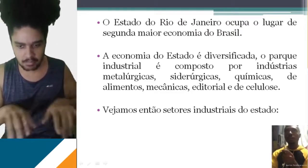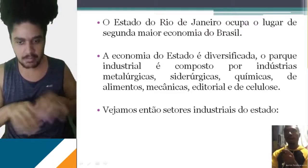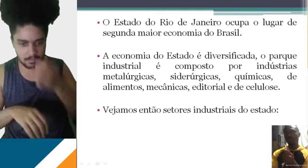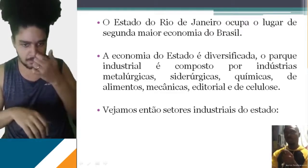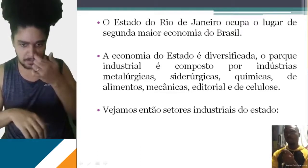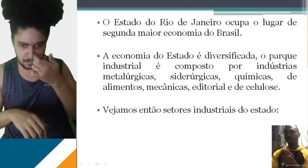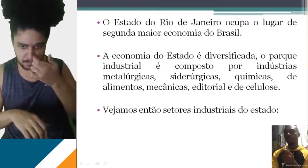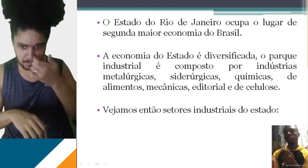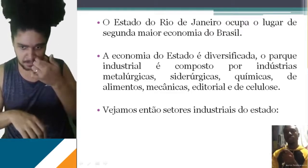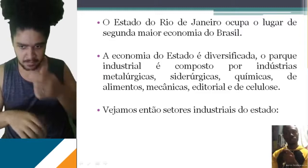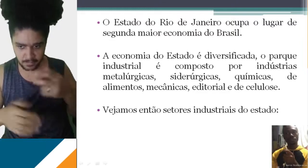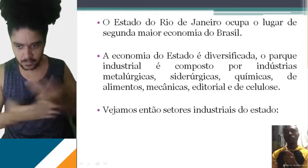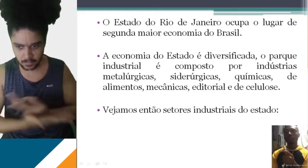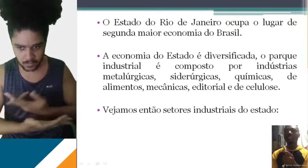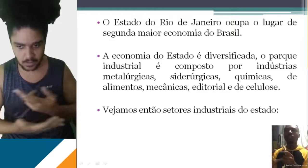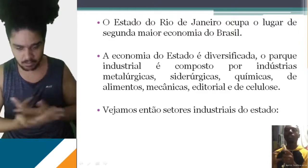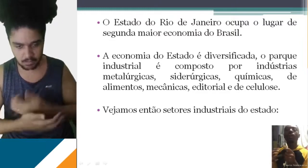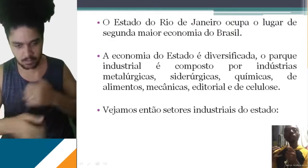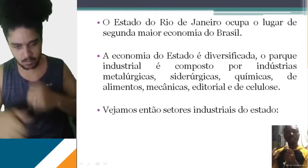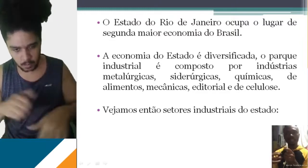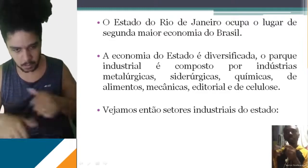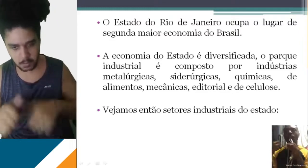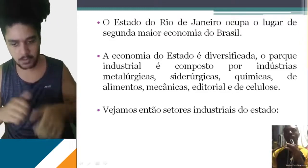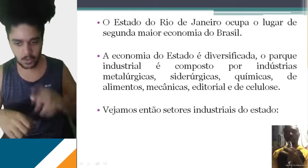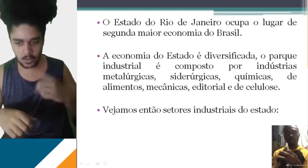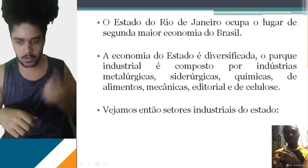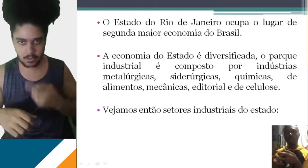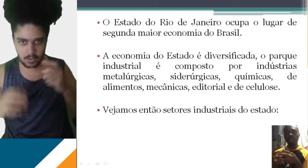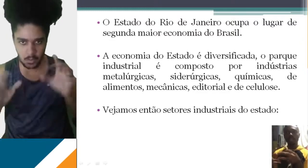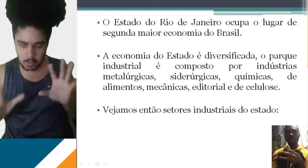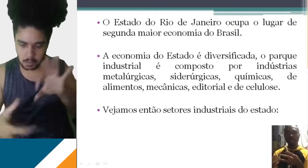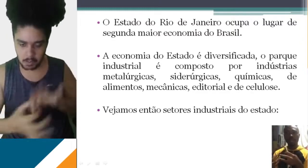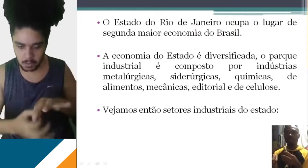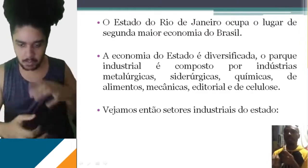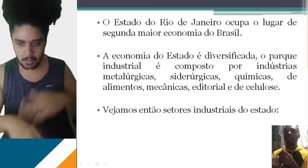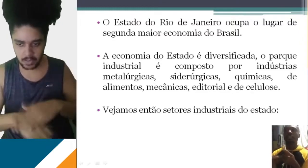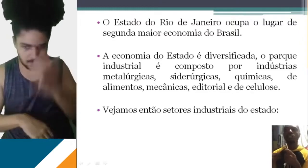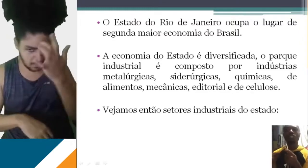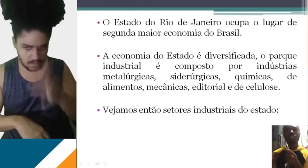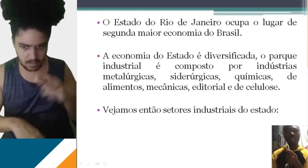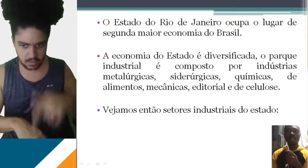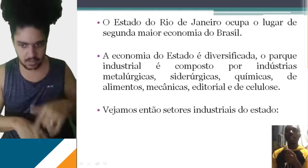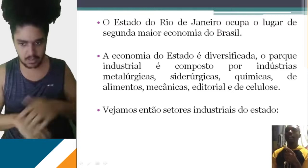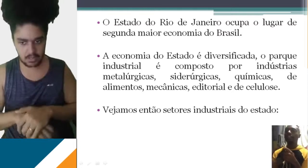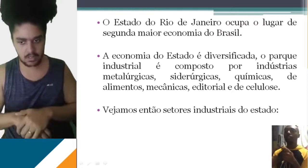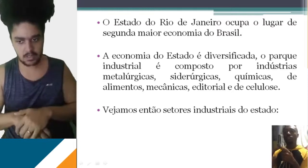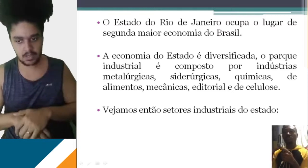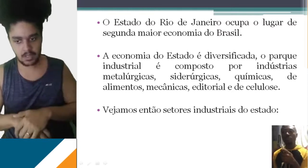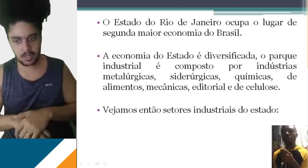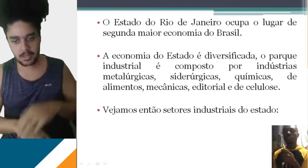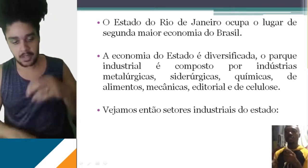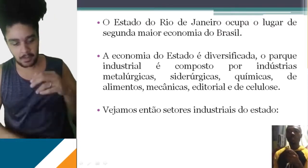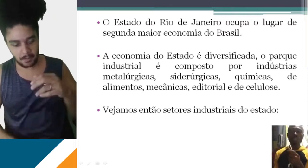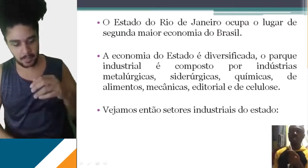O atual parque industrial do Rio de está sofrendo algumas mudanças, mas para a gente fazer um aglomerado, um amarrado para ficar mais fácil, a gente vai destacar as